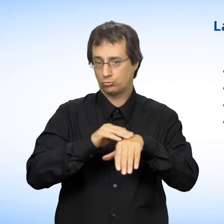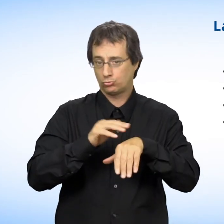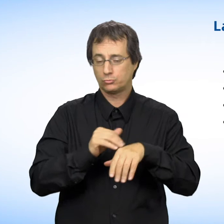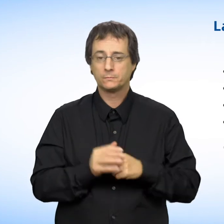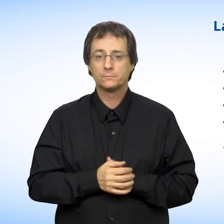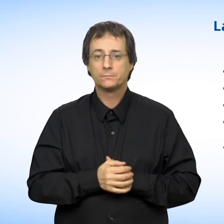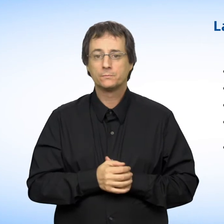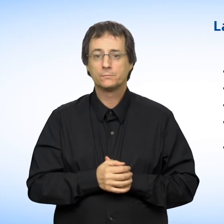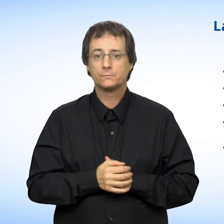de l'assurance-emploi.